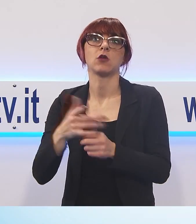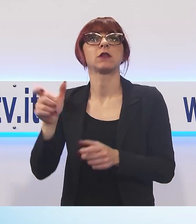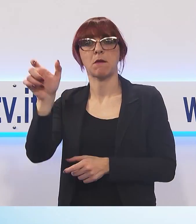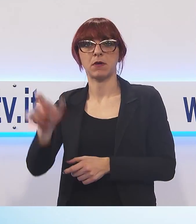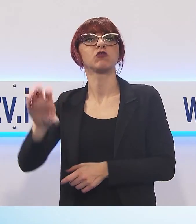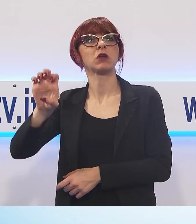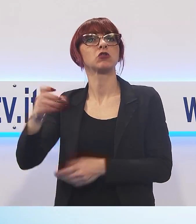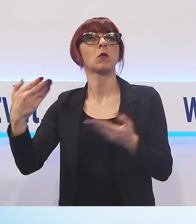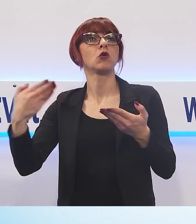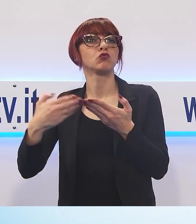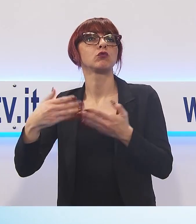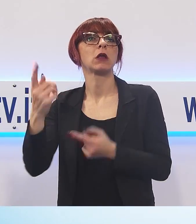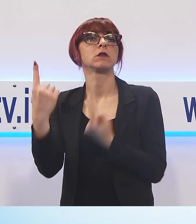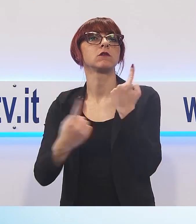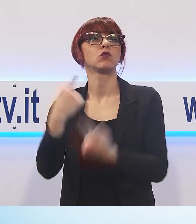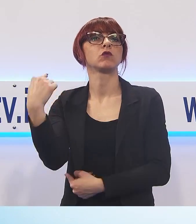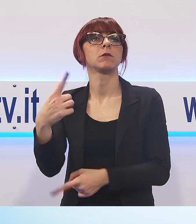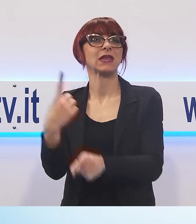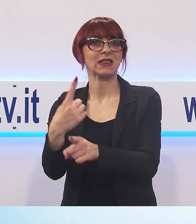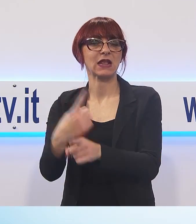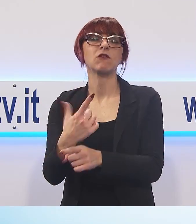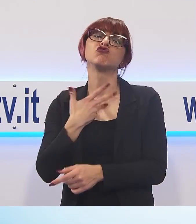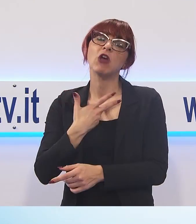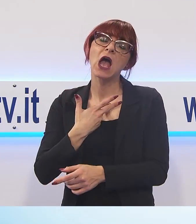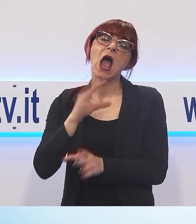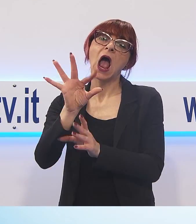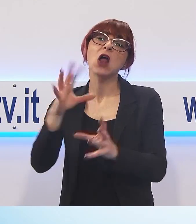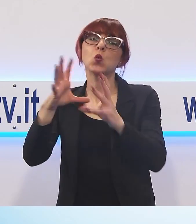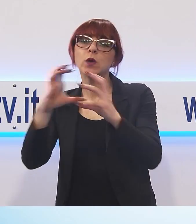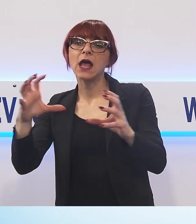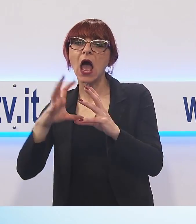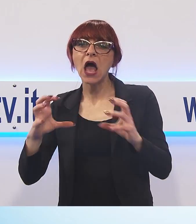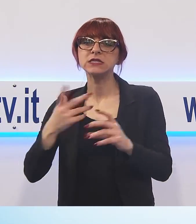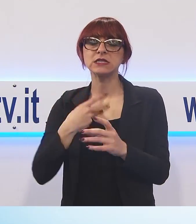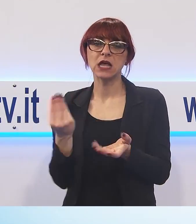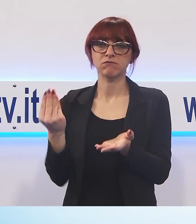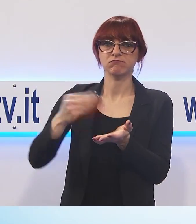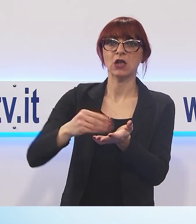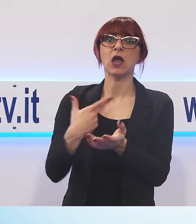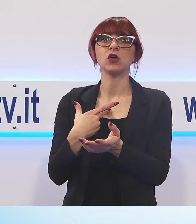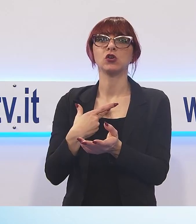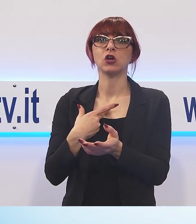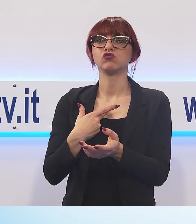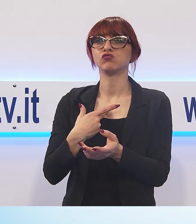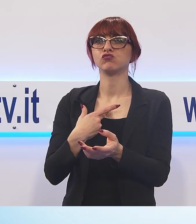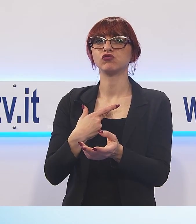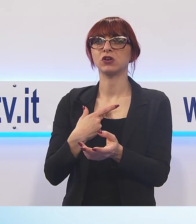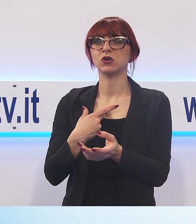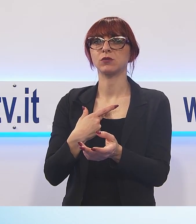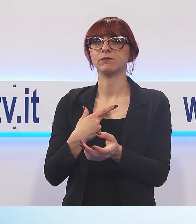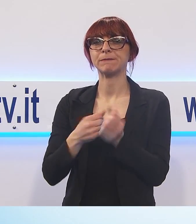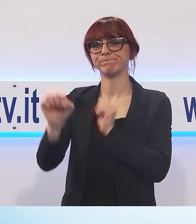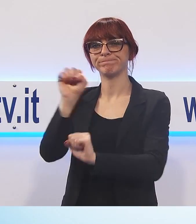aziende e anche persone singole, tra l'altro anche in Garfagnana, che mettono anche le trappole a feromoni, che cercano di industriarsi quindi per ridurre il problema.